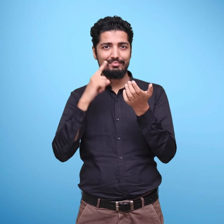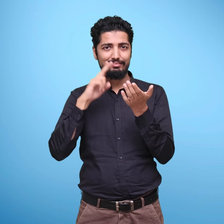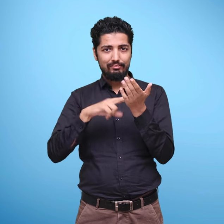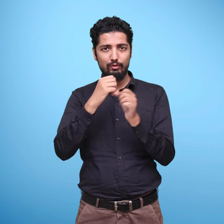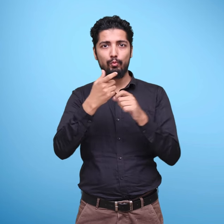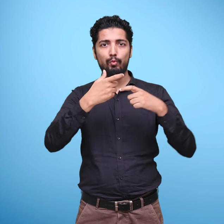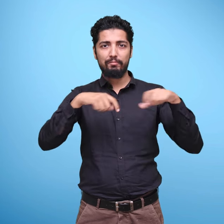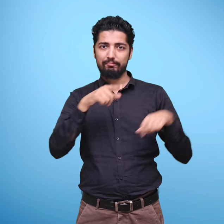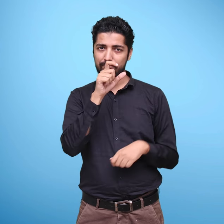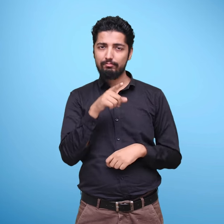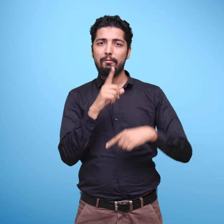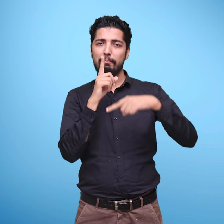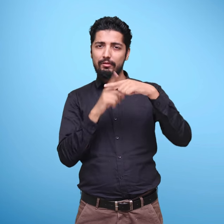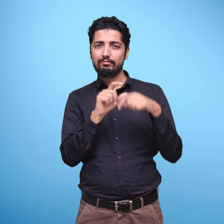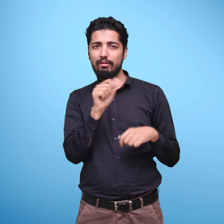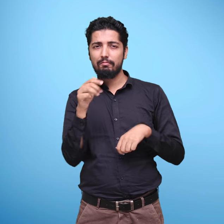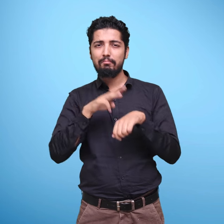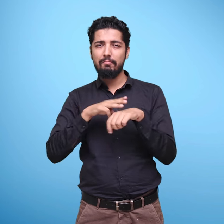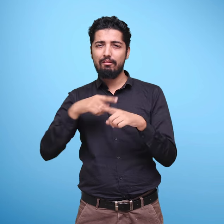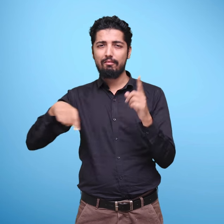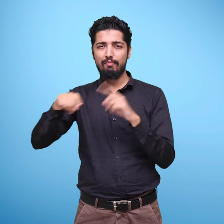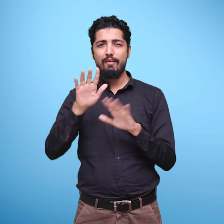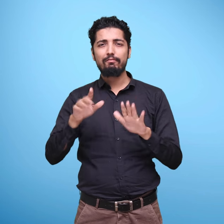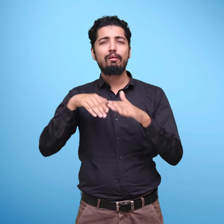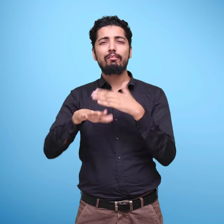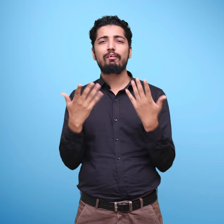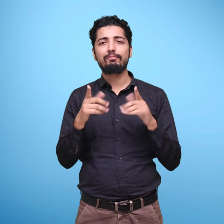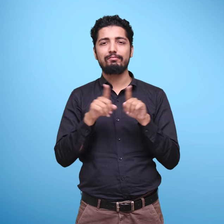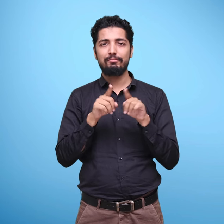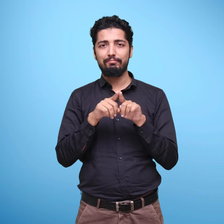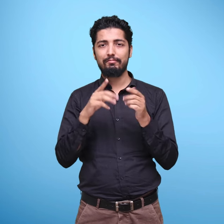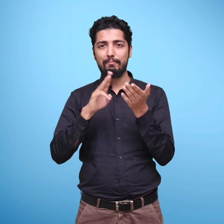मंजुल भारगव वह अन सदस्यों के साथ ही समीख्षा समती के सद